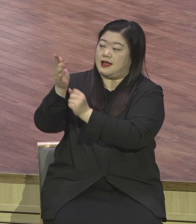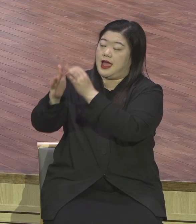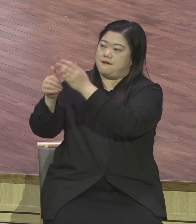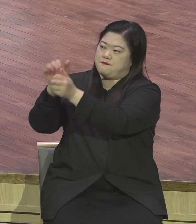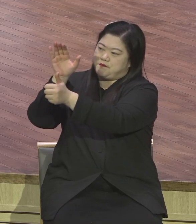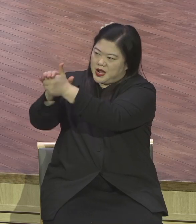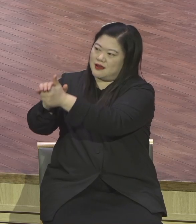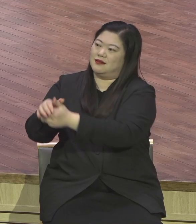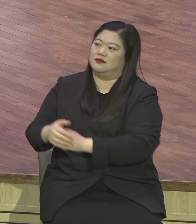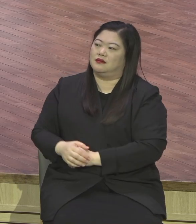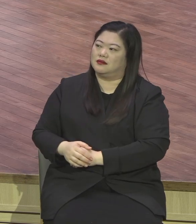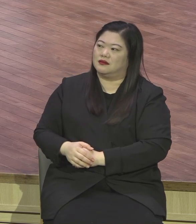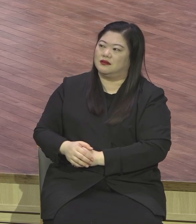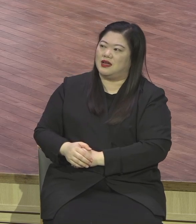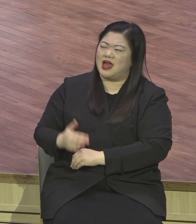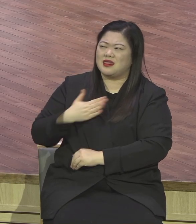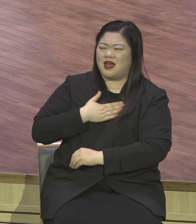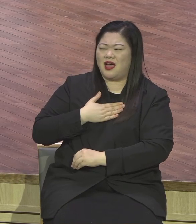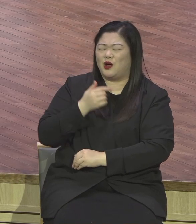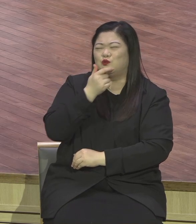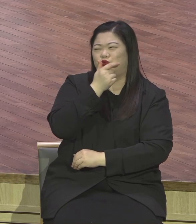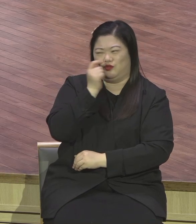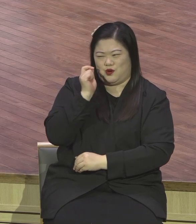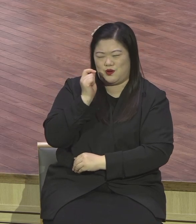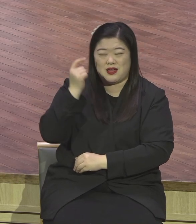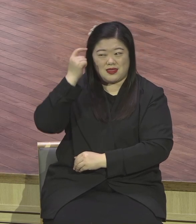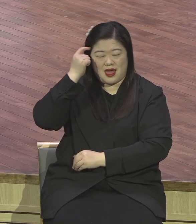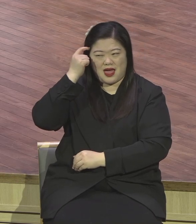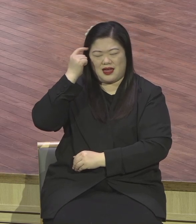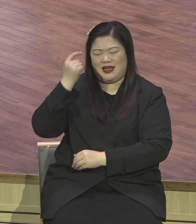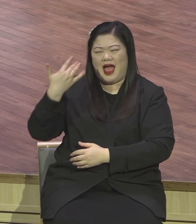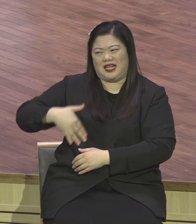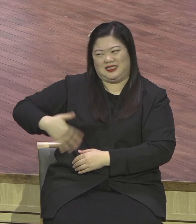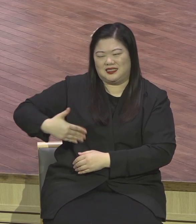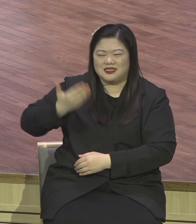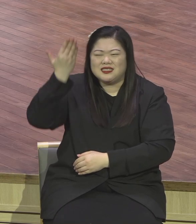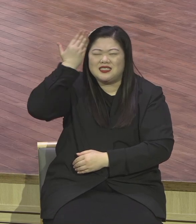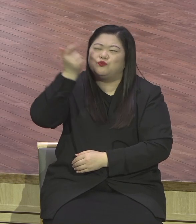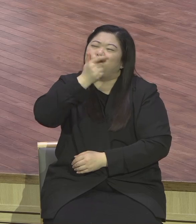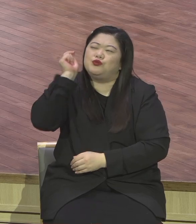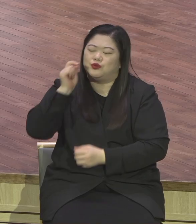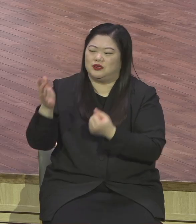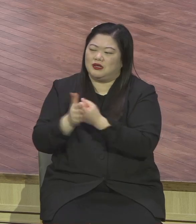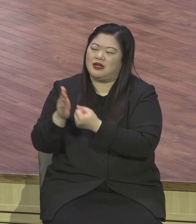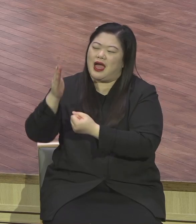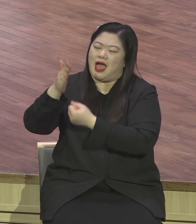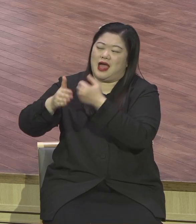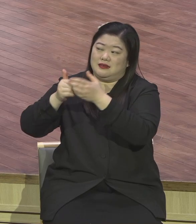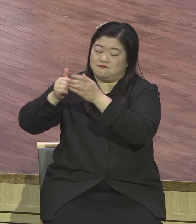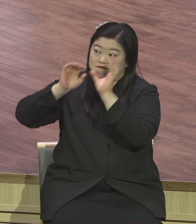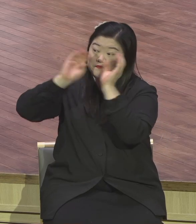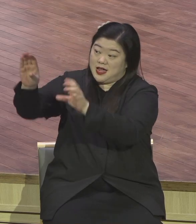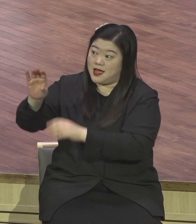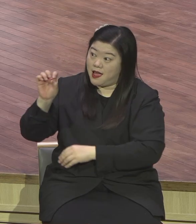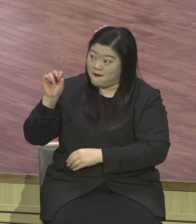나는 머리가 나빠서 나는 아는 게 없어서 나는 무능해서 하나님 해 주세요. 이렇게 기도해요. 기도. 전을 못합니다.